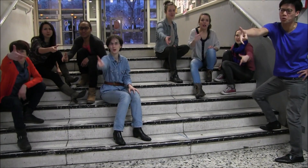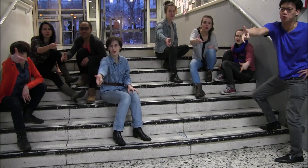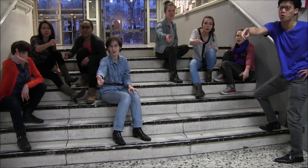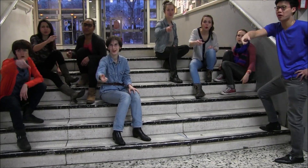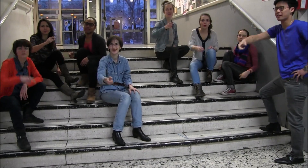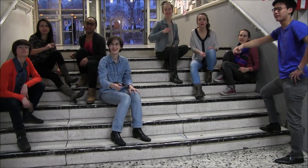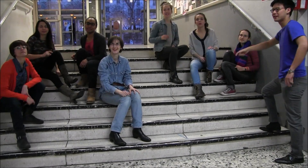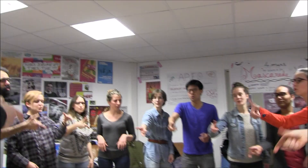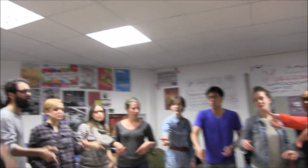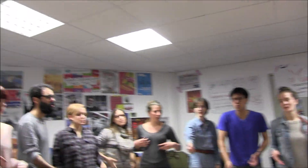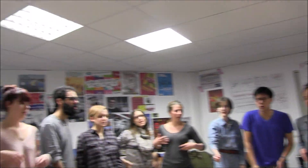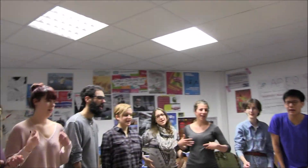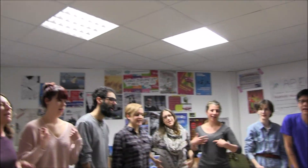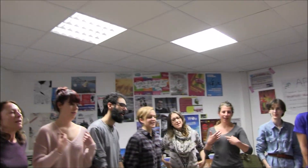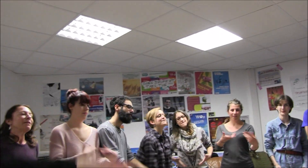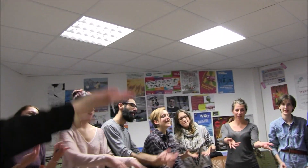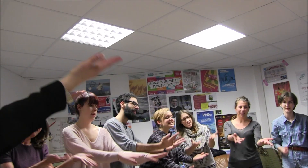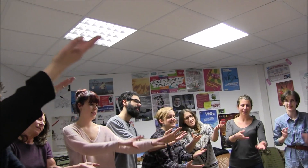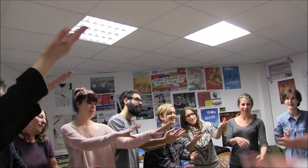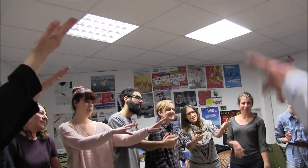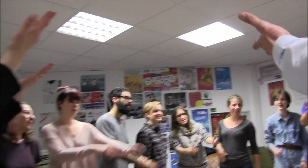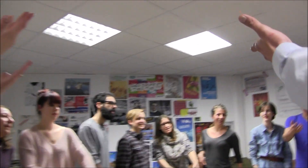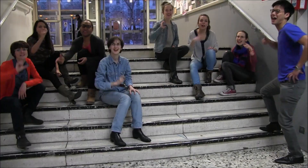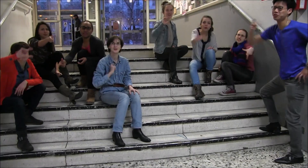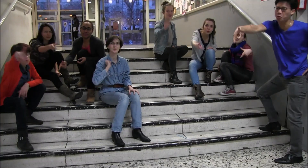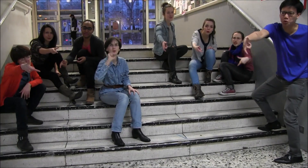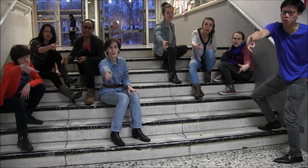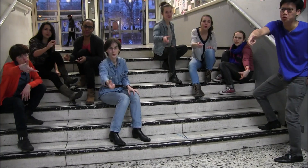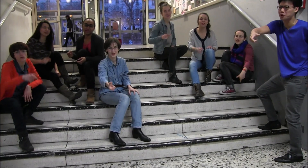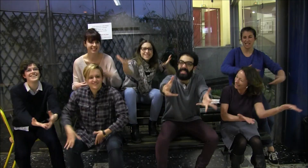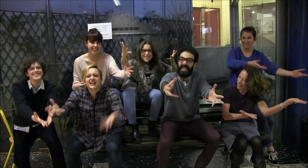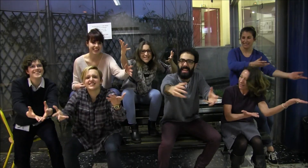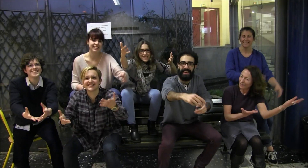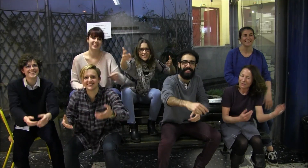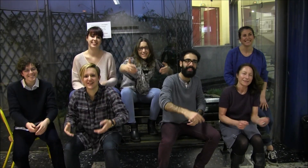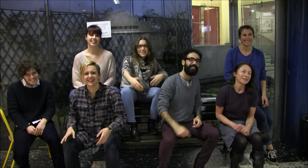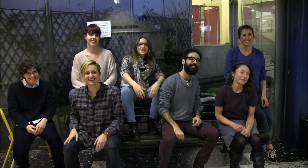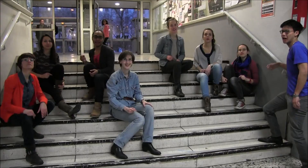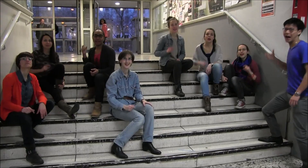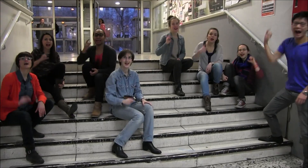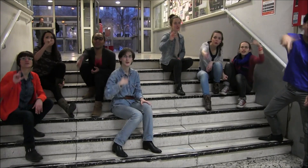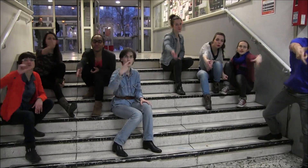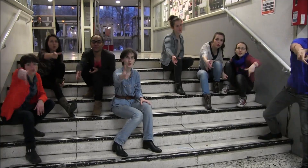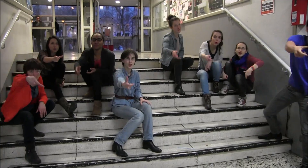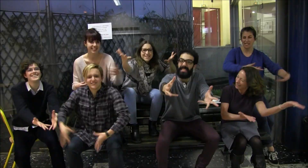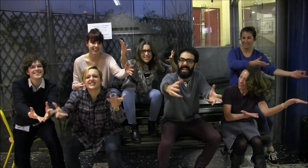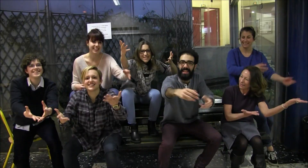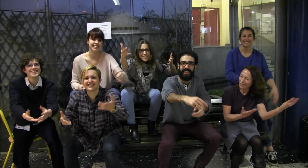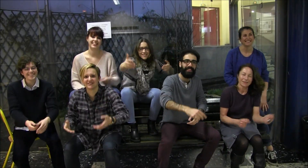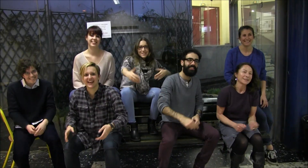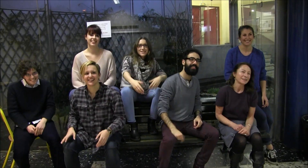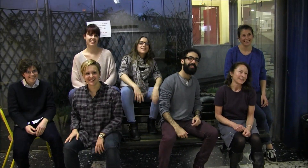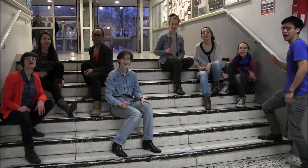c'est à ton tour Et vas-y, vas-y, vas-y,